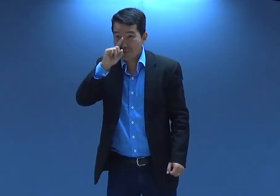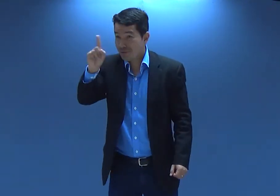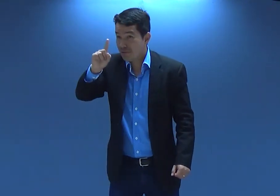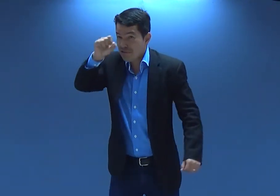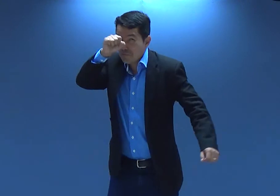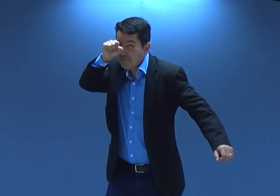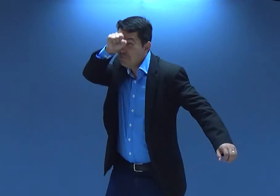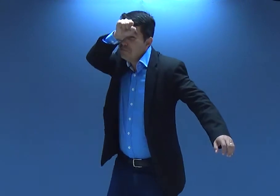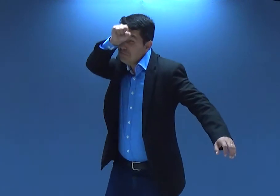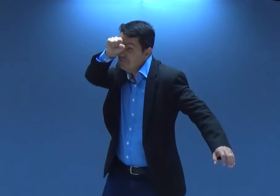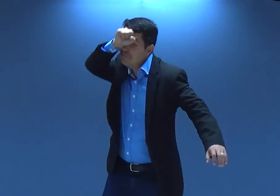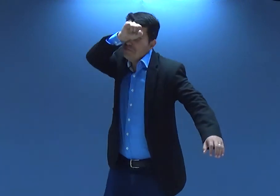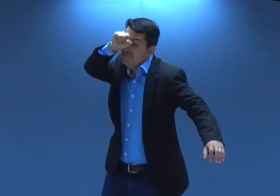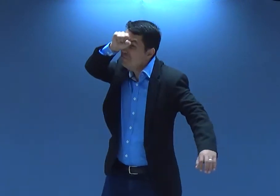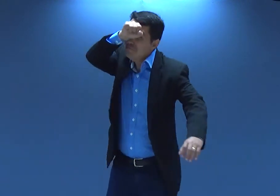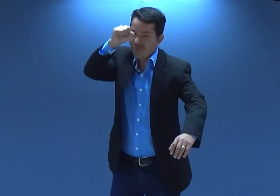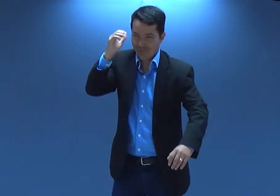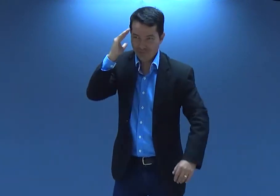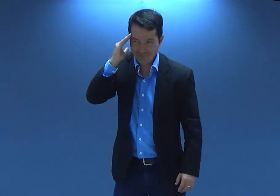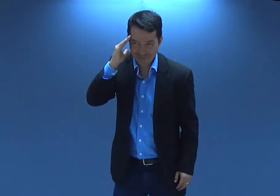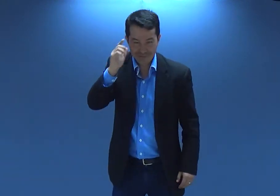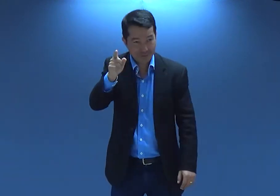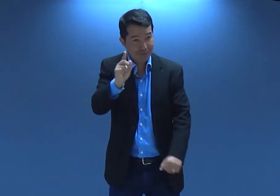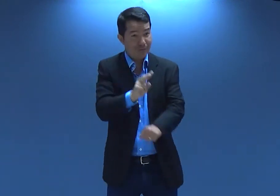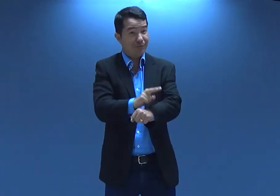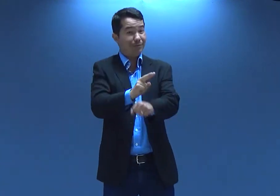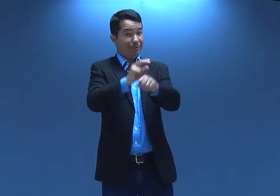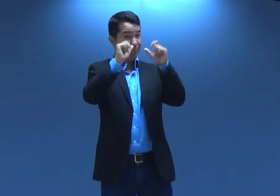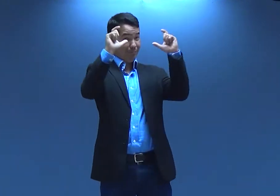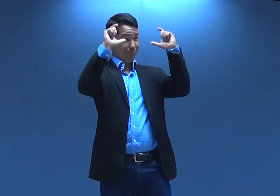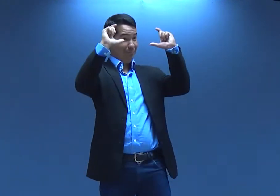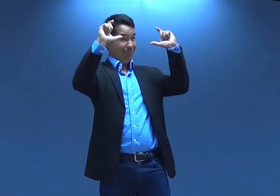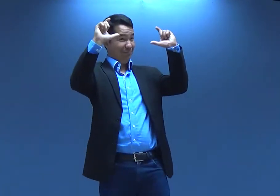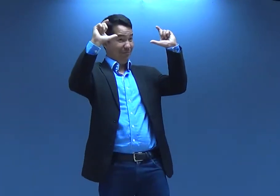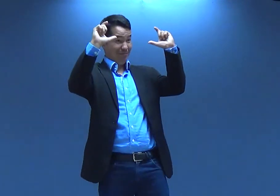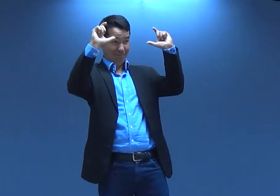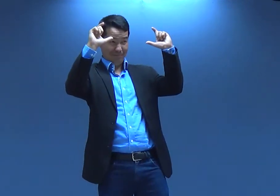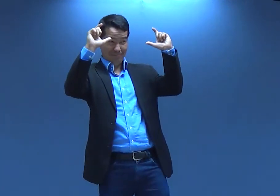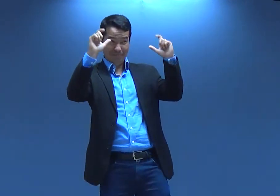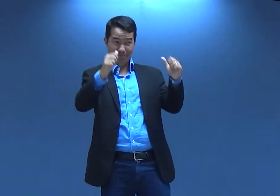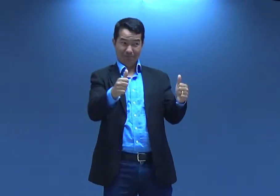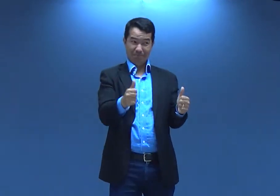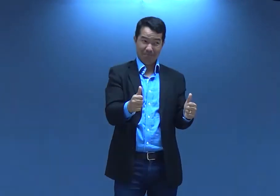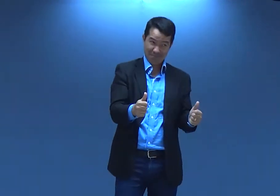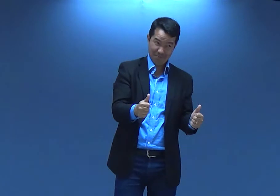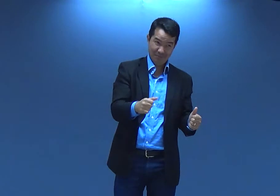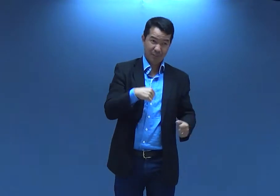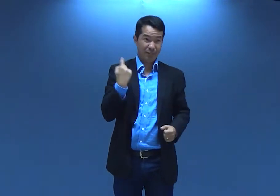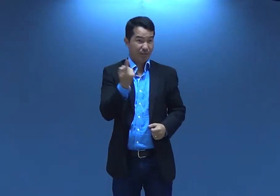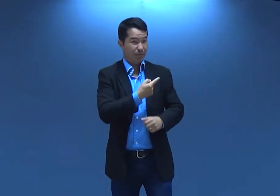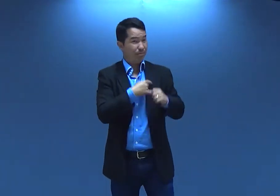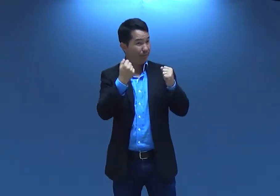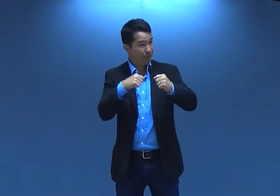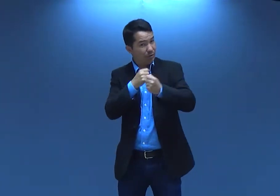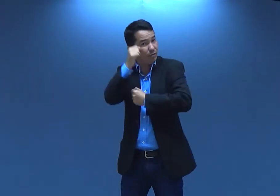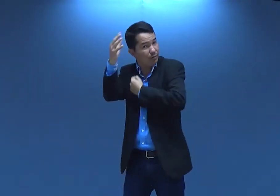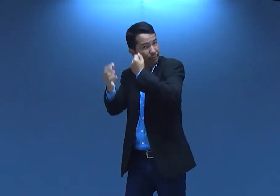Não é perigoso. É muito, muito perigoso. Vocês entenderam, né? Então, cuidado, gente. Atenção com isso. Então, a gente